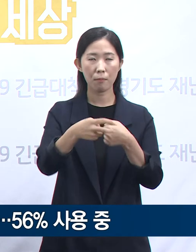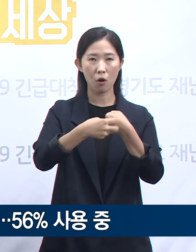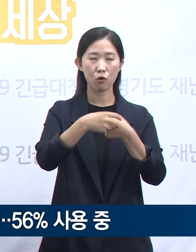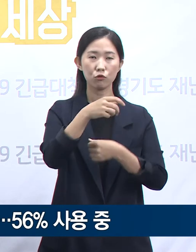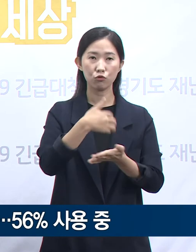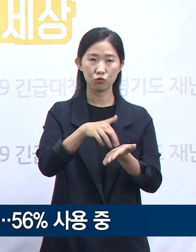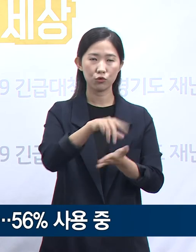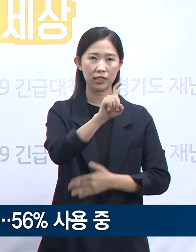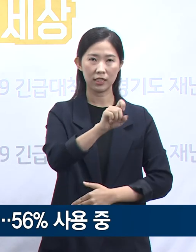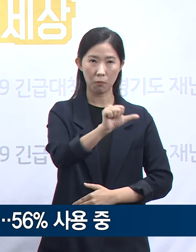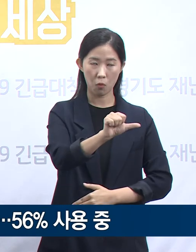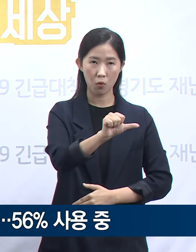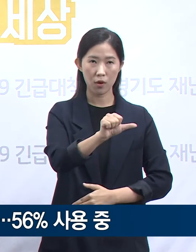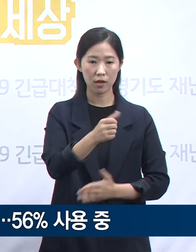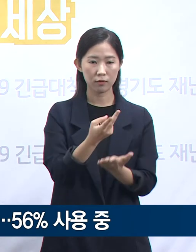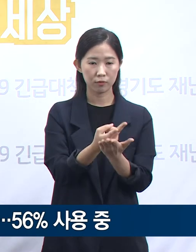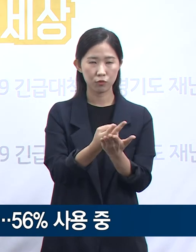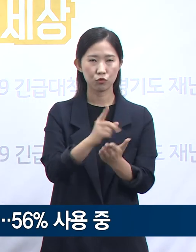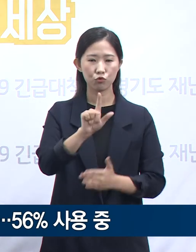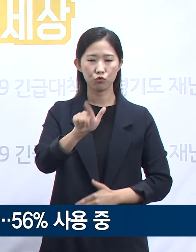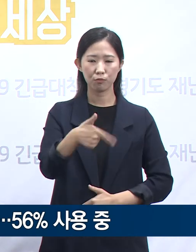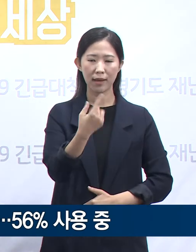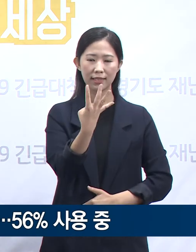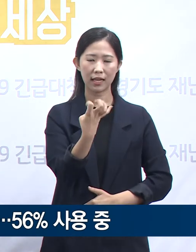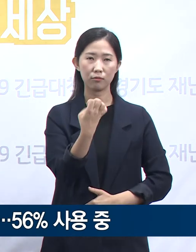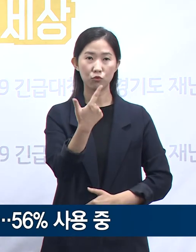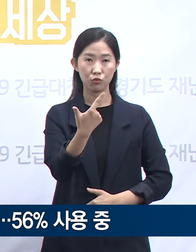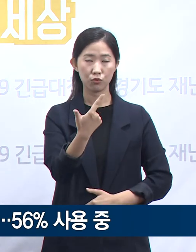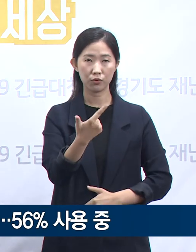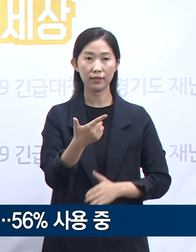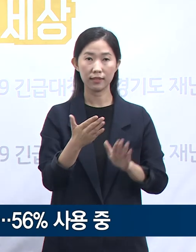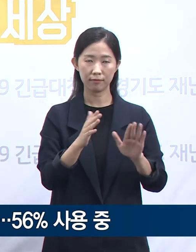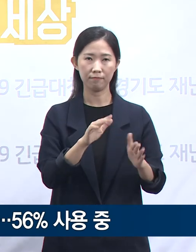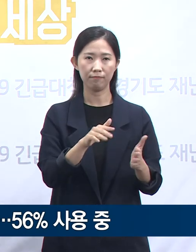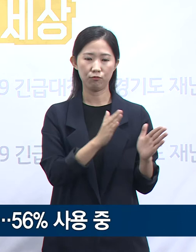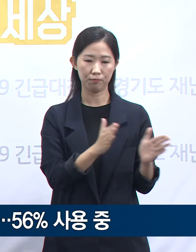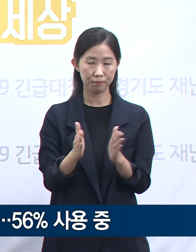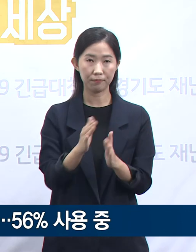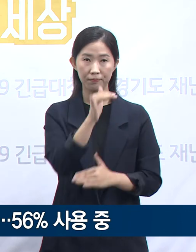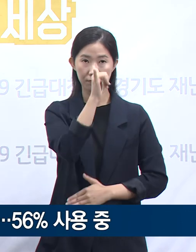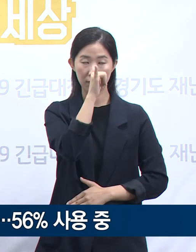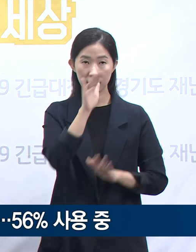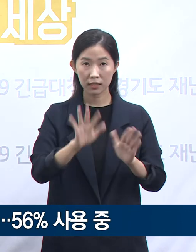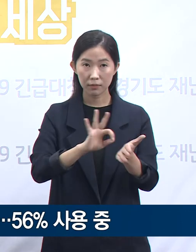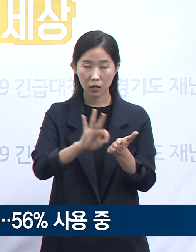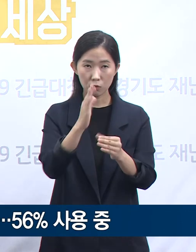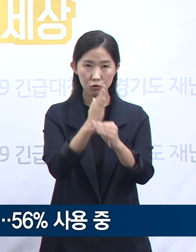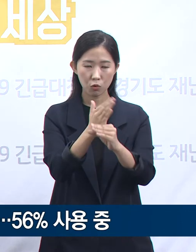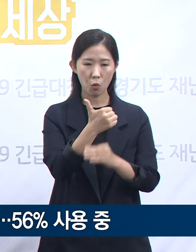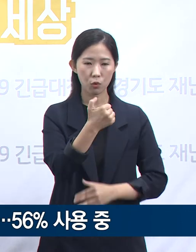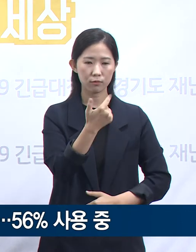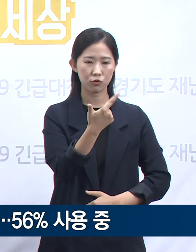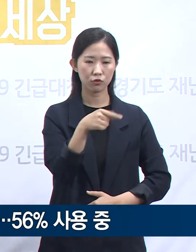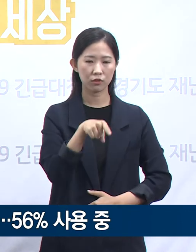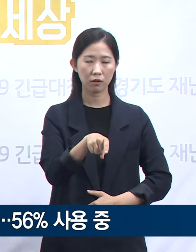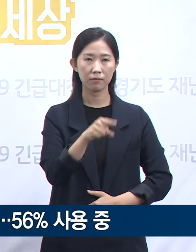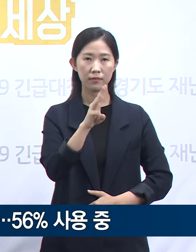646개의 확진자 치료병상을 확보하고 있으며 현재 사용 중인 병상은 56.3%인